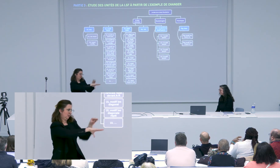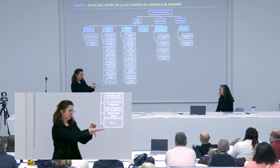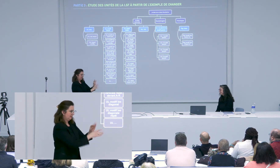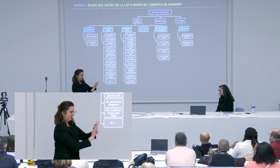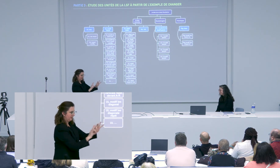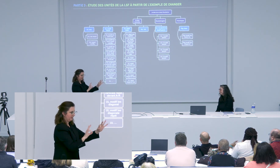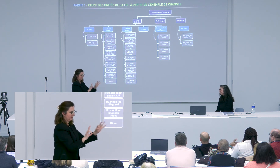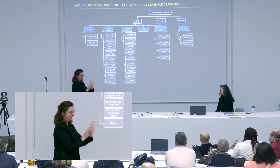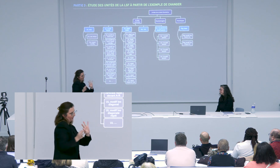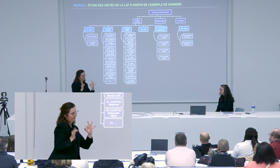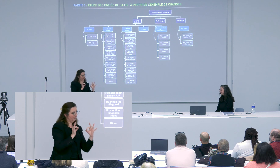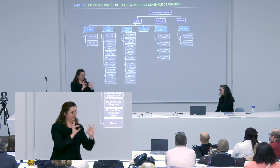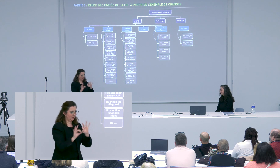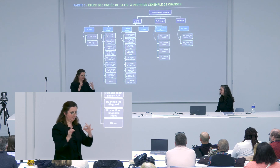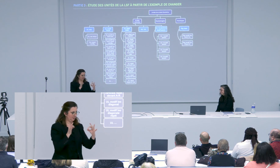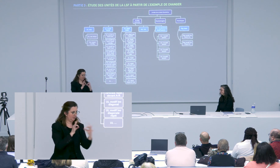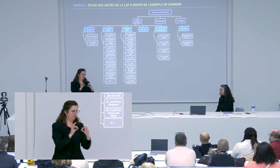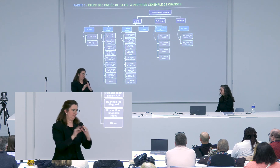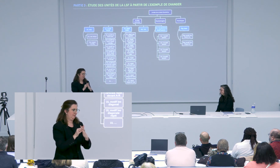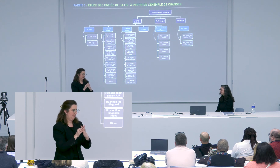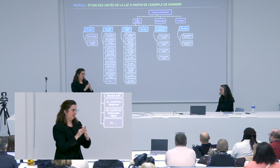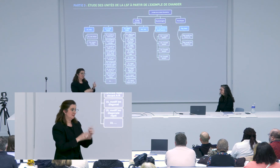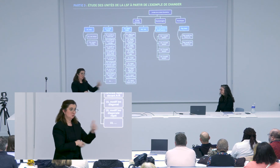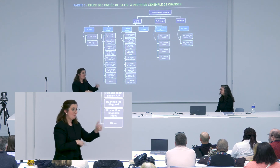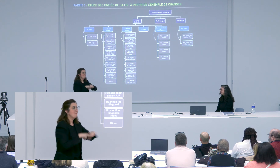pour prendre en compte la littérature existante sur le sujet